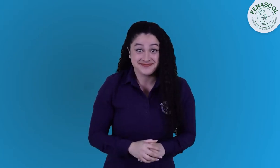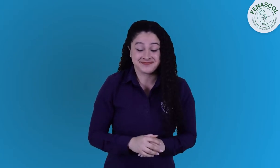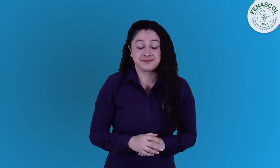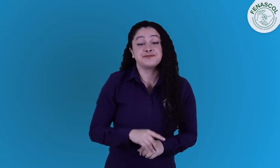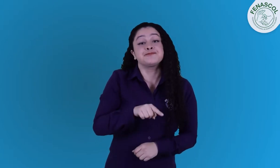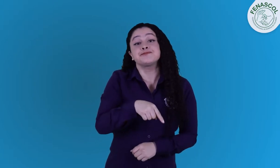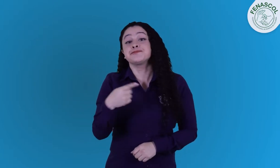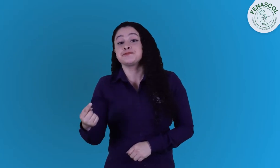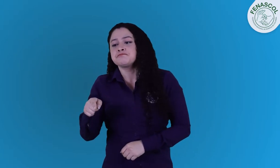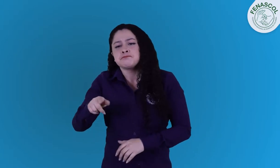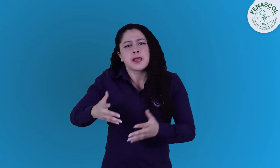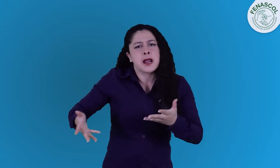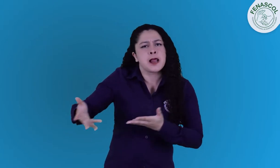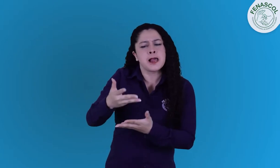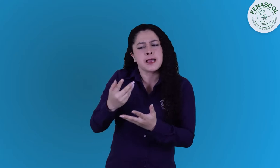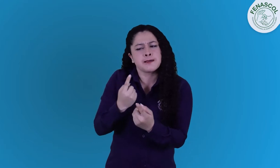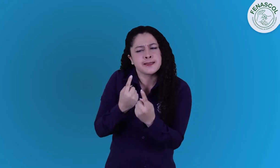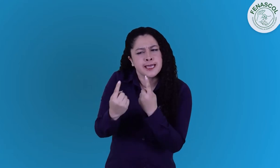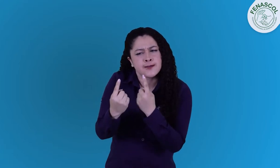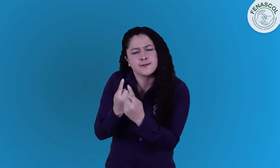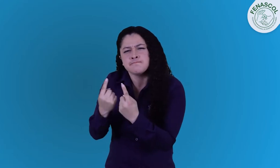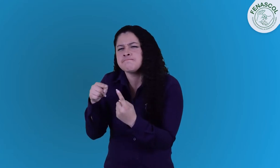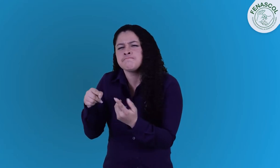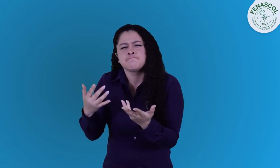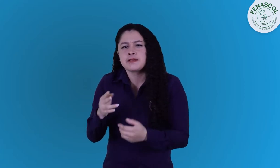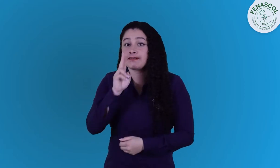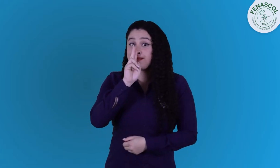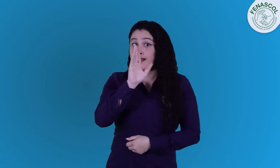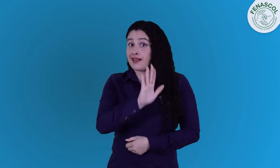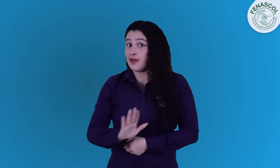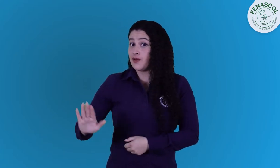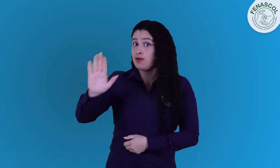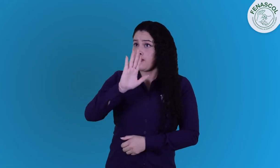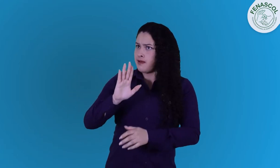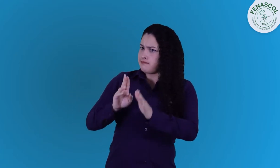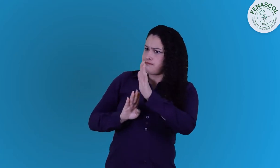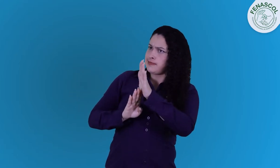Otro aspecto fue el diálogo sobre el Plan Nacional de Desarrollo.